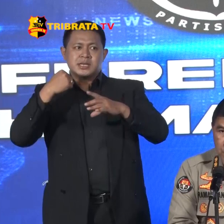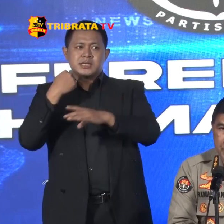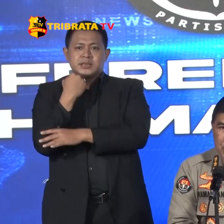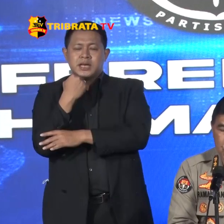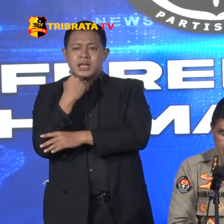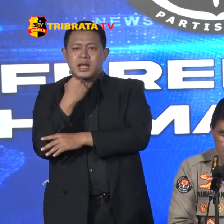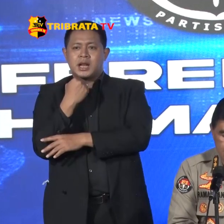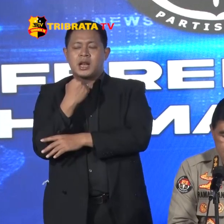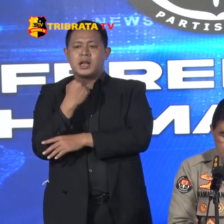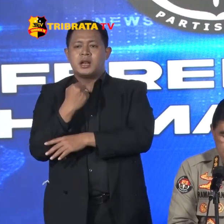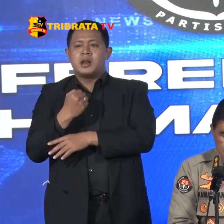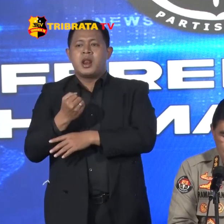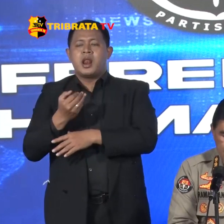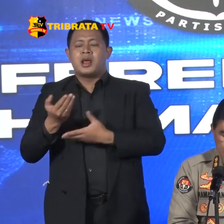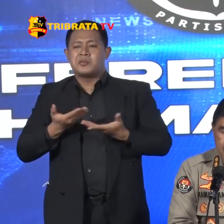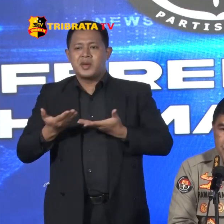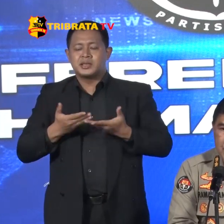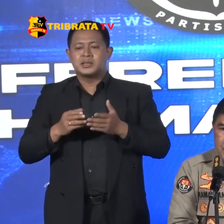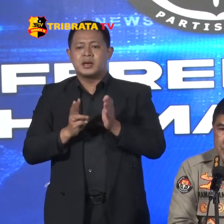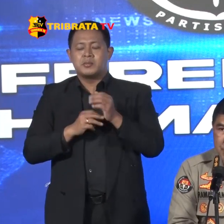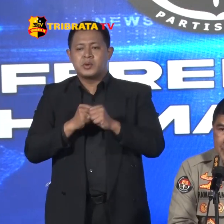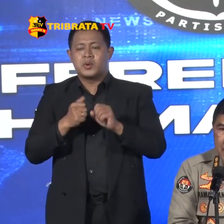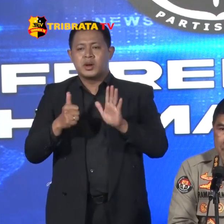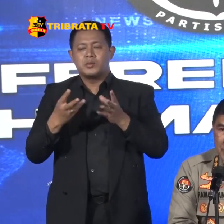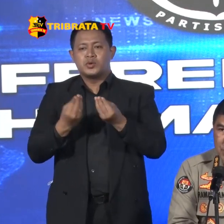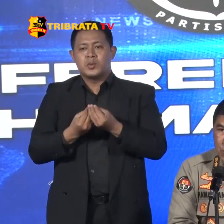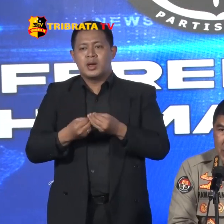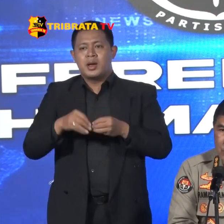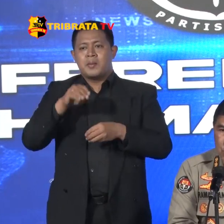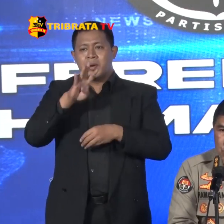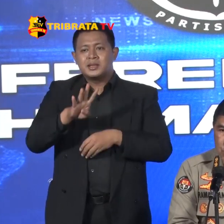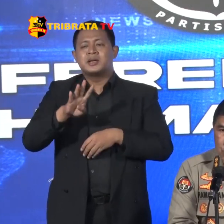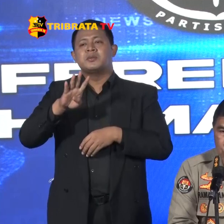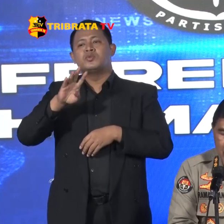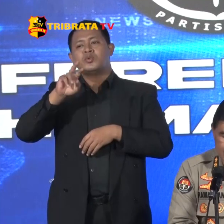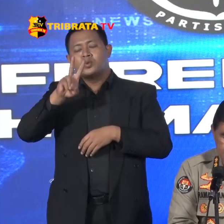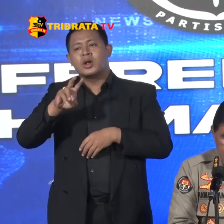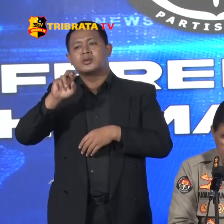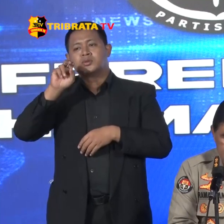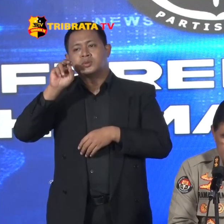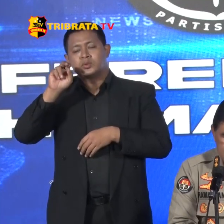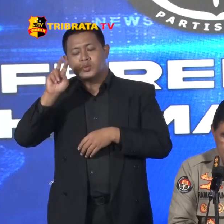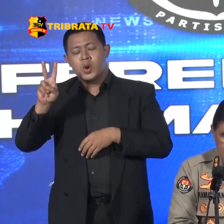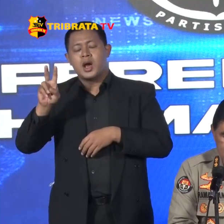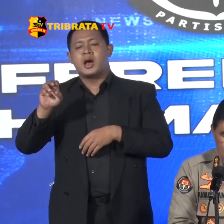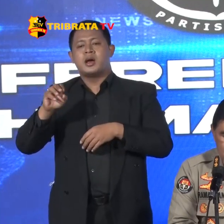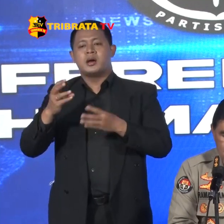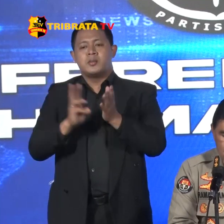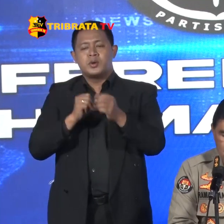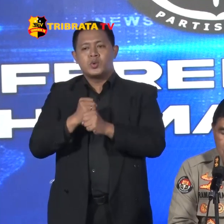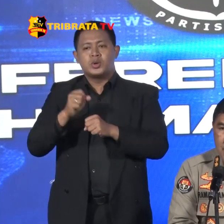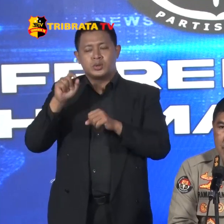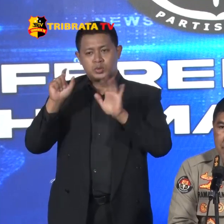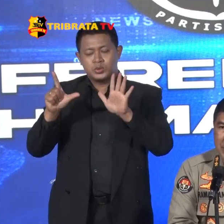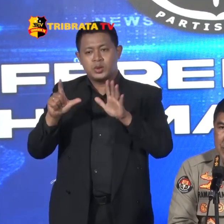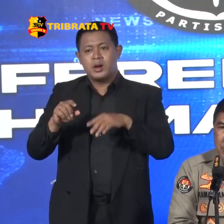Konvensional Minggu ke-6 Sebanyak 4.202 Kejadian Sedangkan Minggu ke